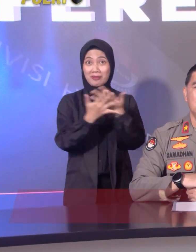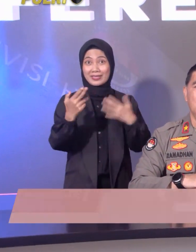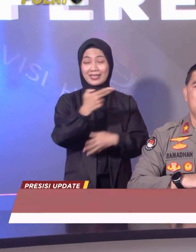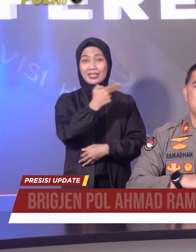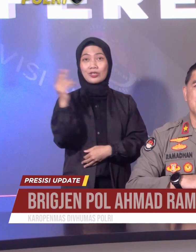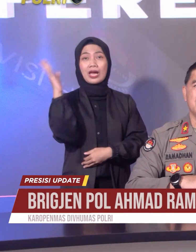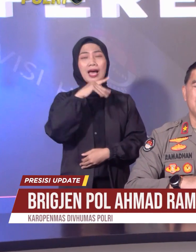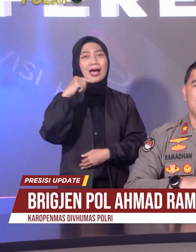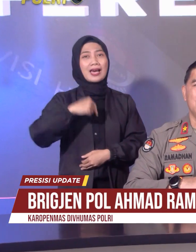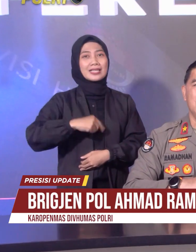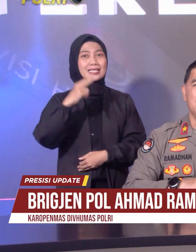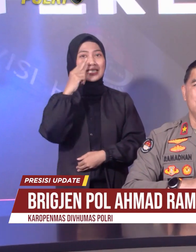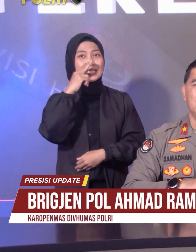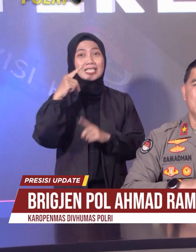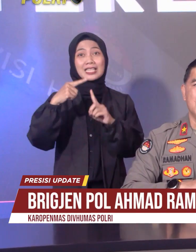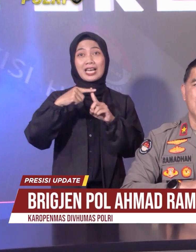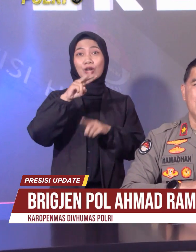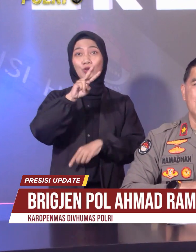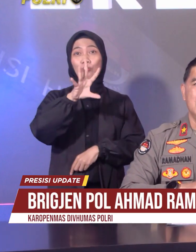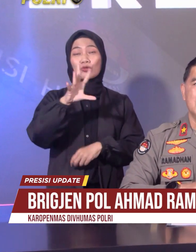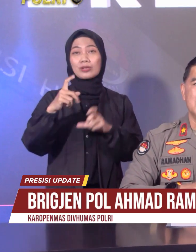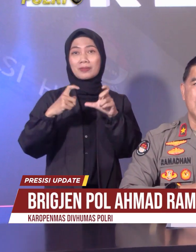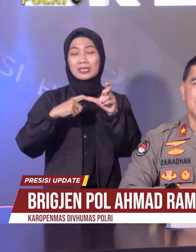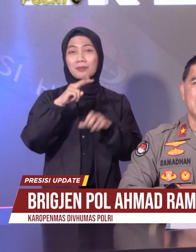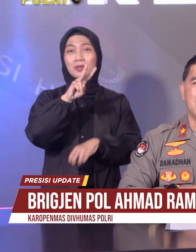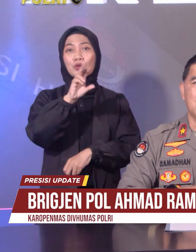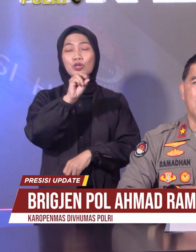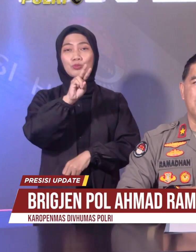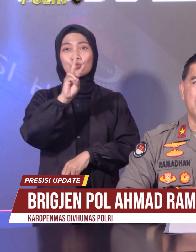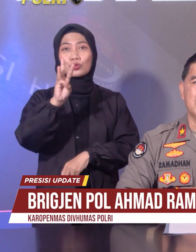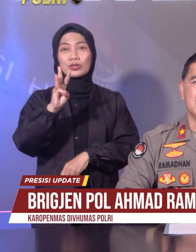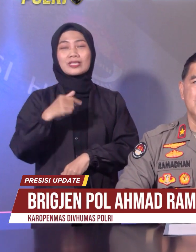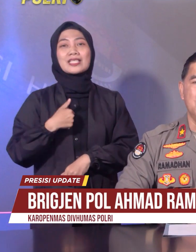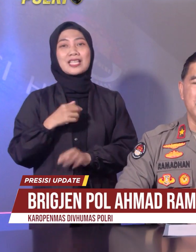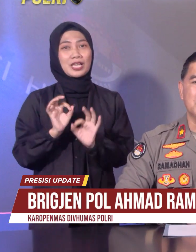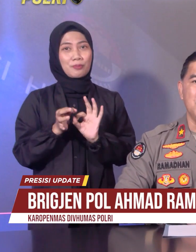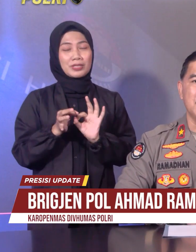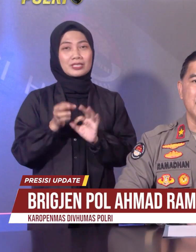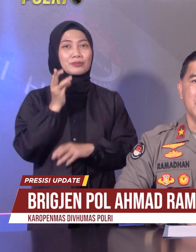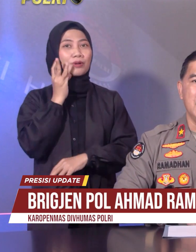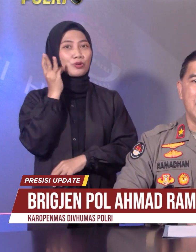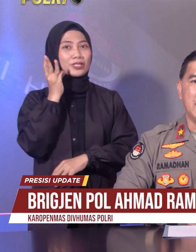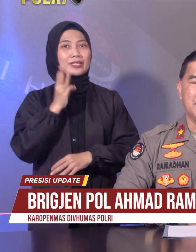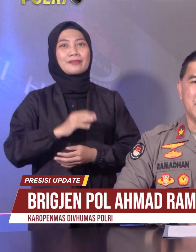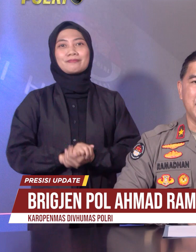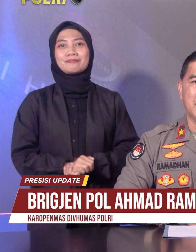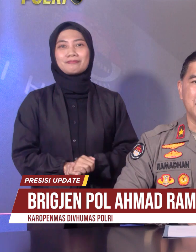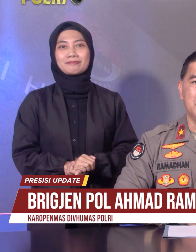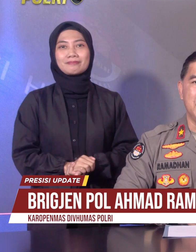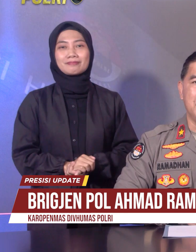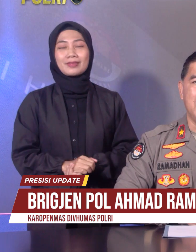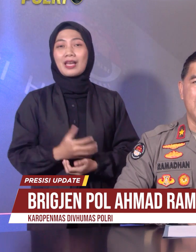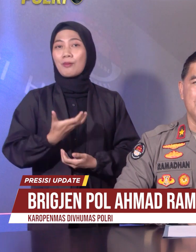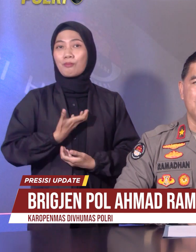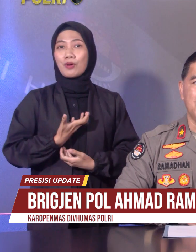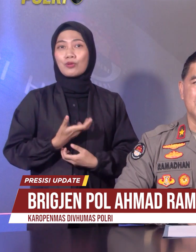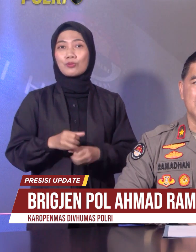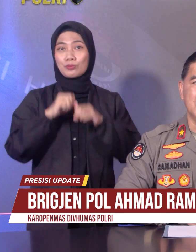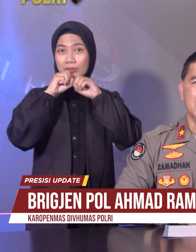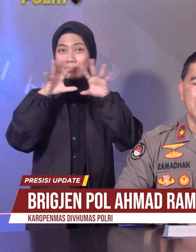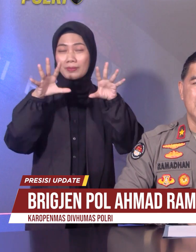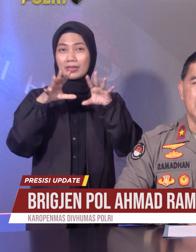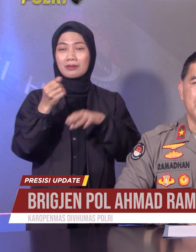25 September 2023, saya selaku Karupen Mas Dipumas Bolri akan menyampaikan beberapa